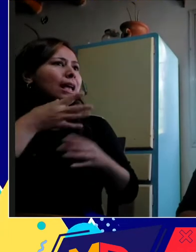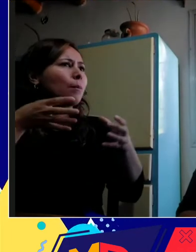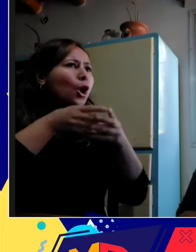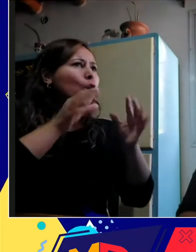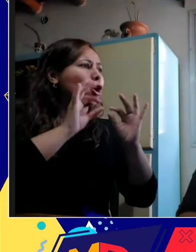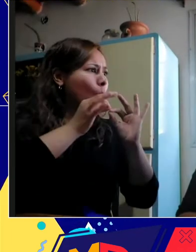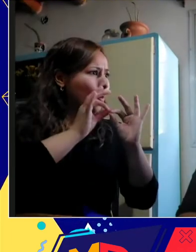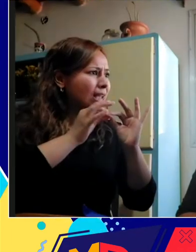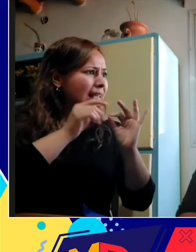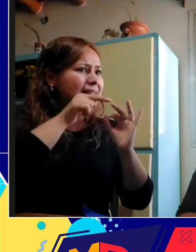¿Enseñás la lengua de señas?